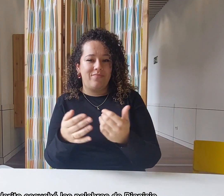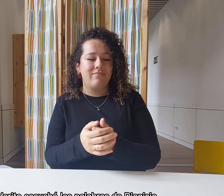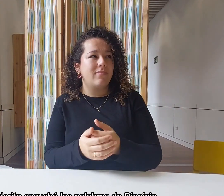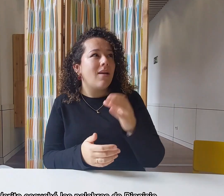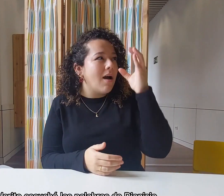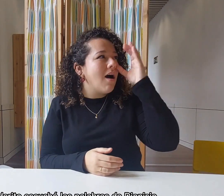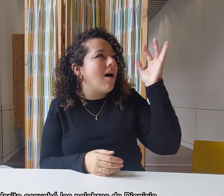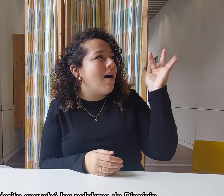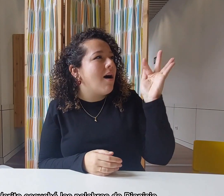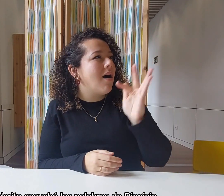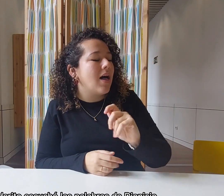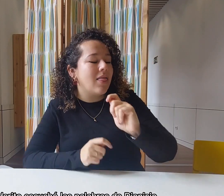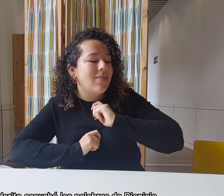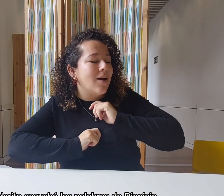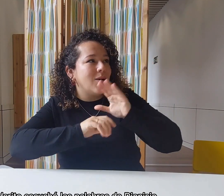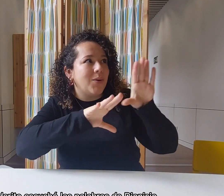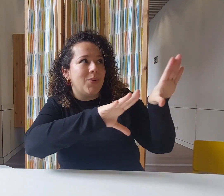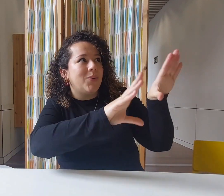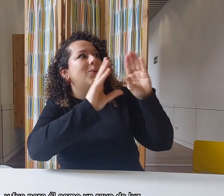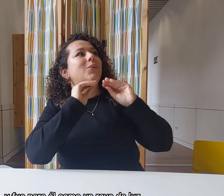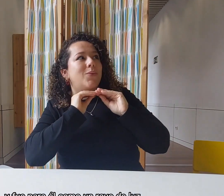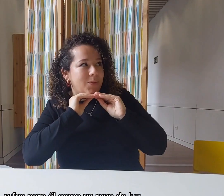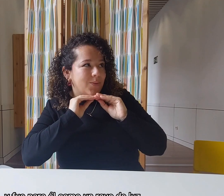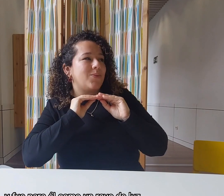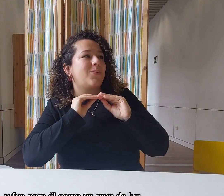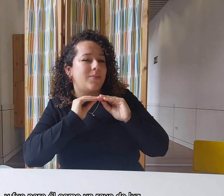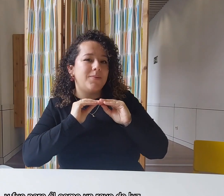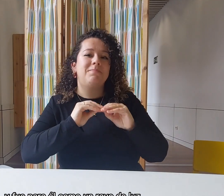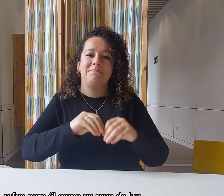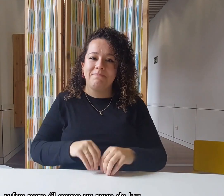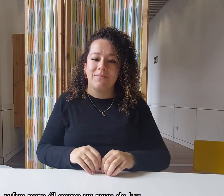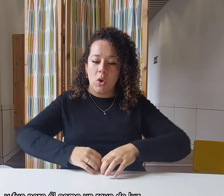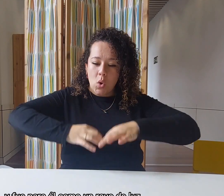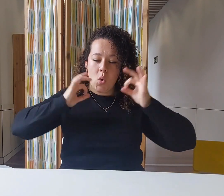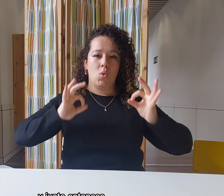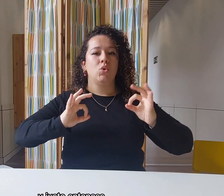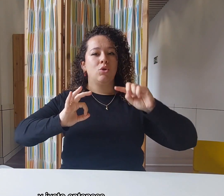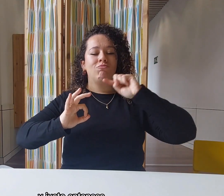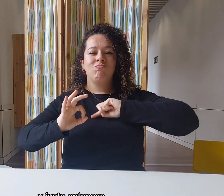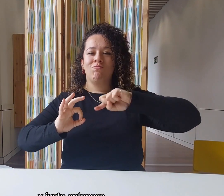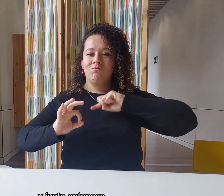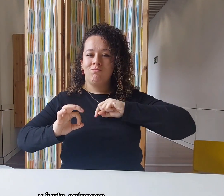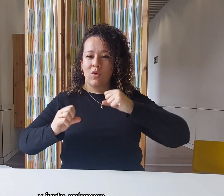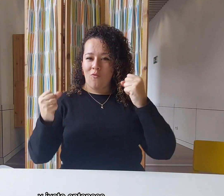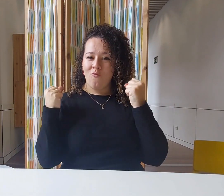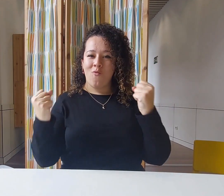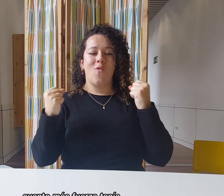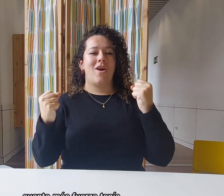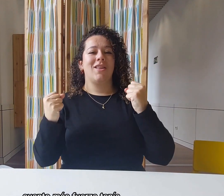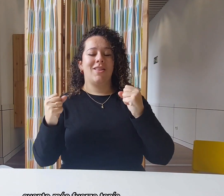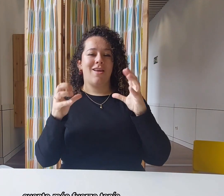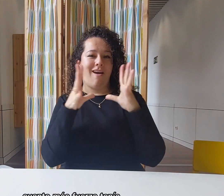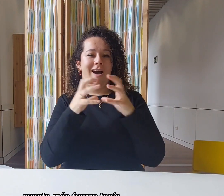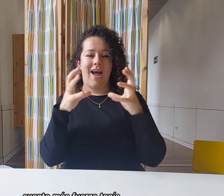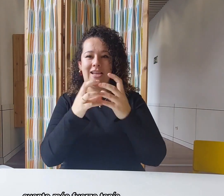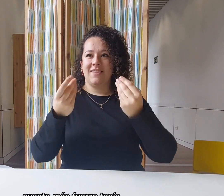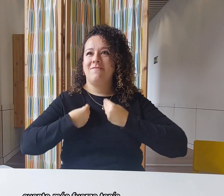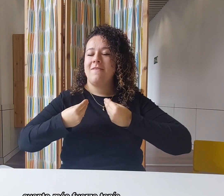Federito escuchó las palabras de Dionisio y fue para él como un rayo de luz. Y justo entonces, cuanto más fuerza tenía,